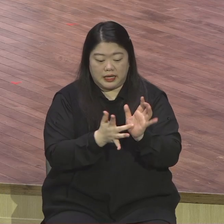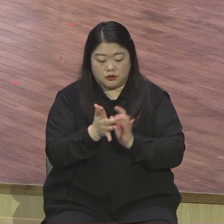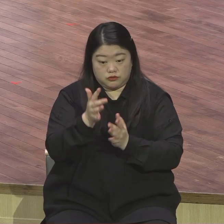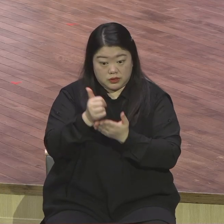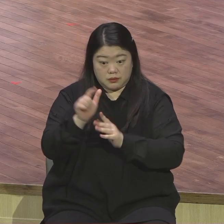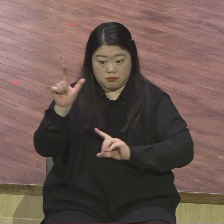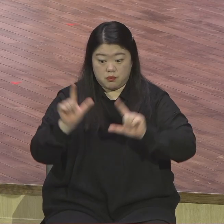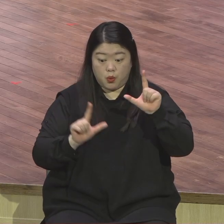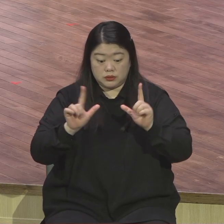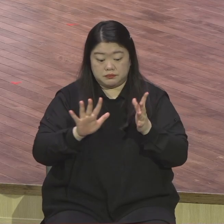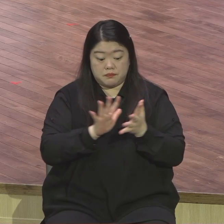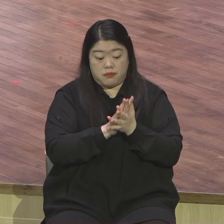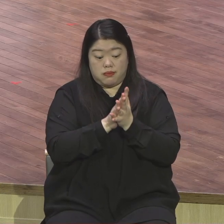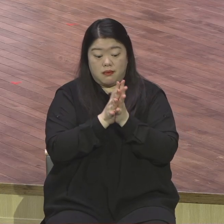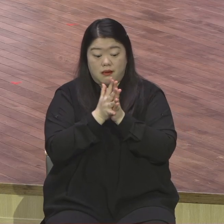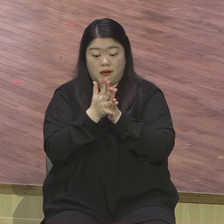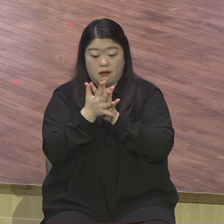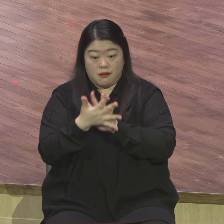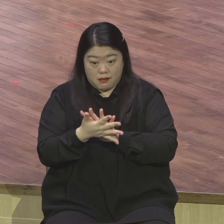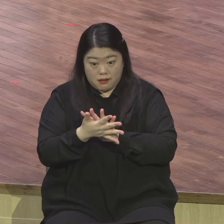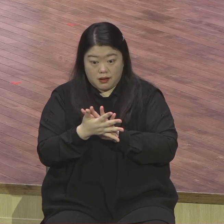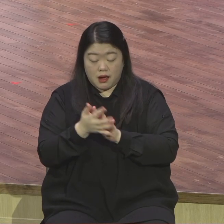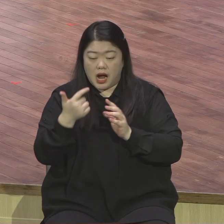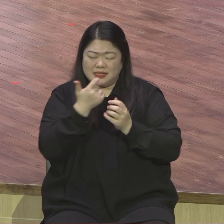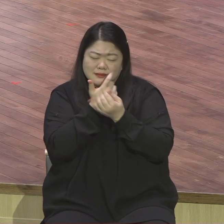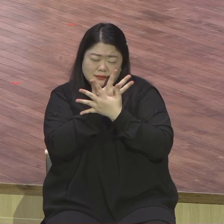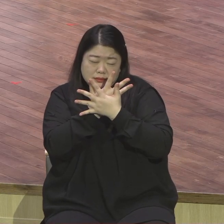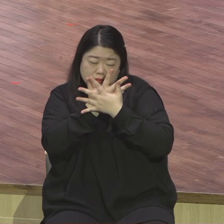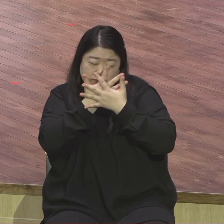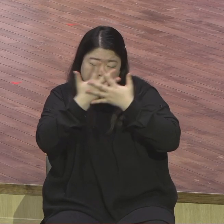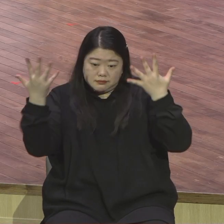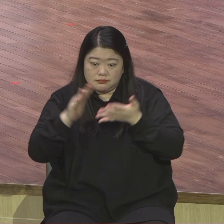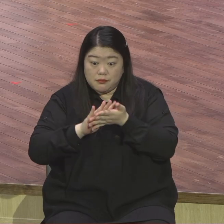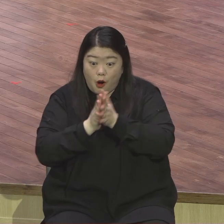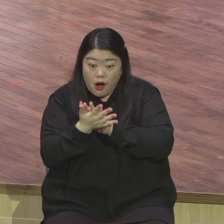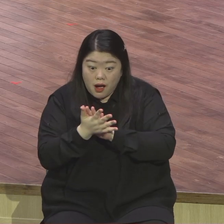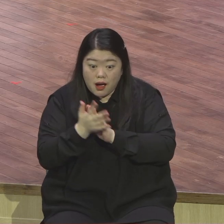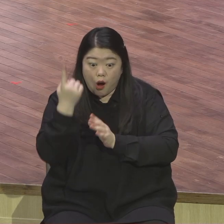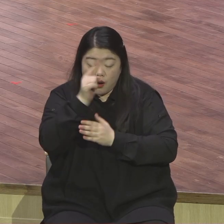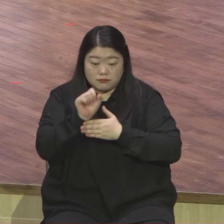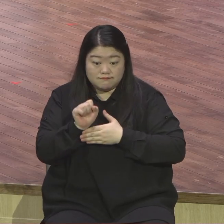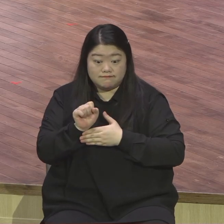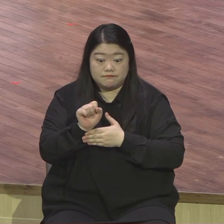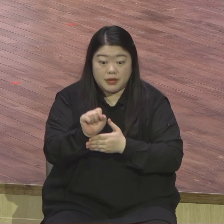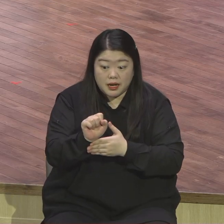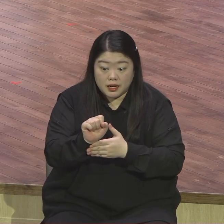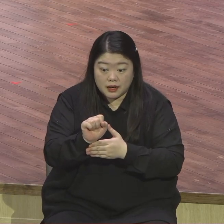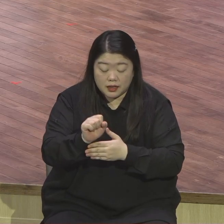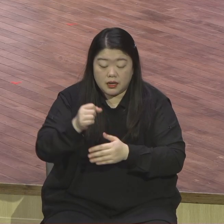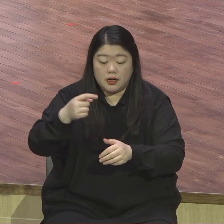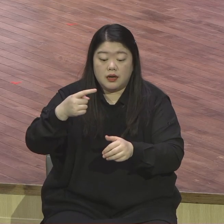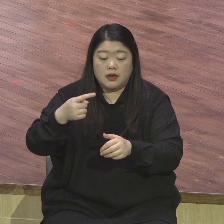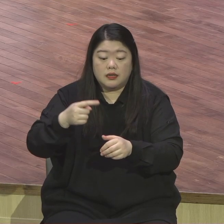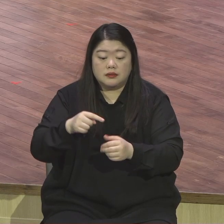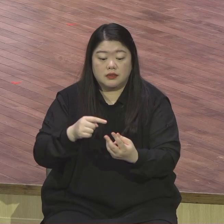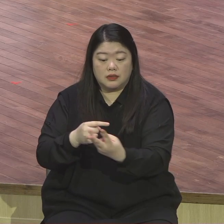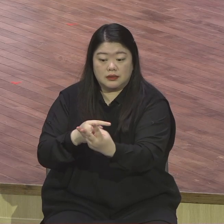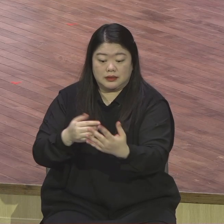자세들에게 보여줌으로 인해서 이들 또 이들 또 이 땅에서 변화된 삶을